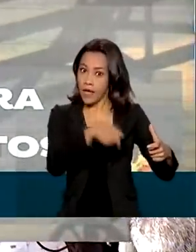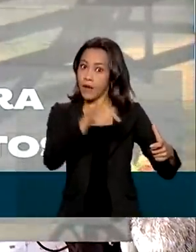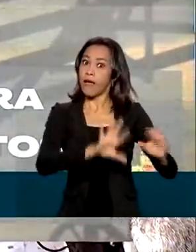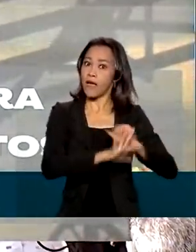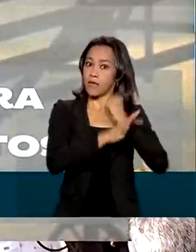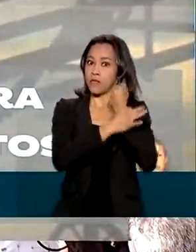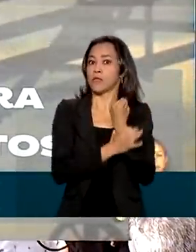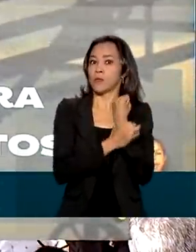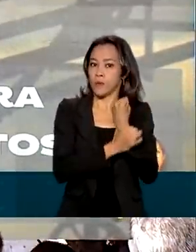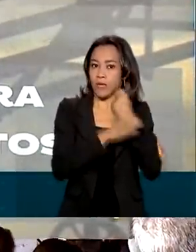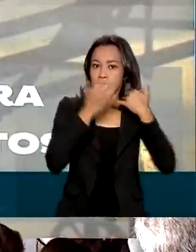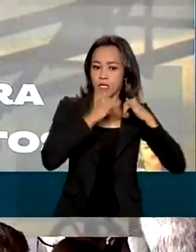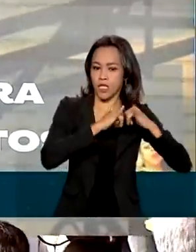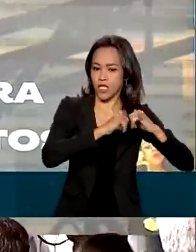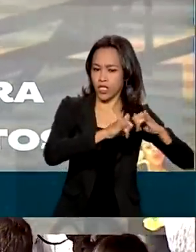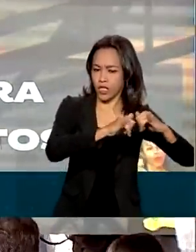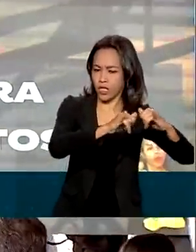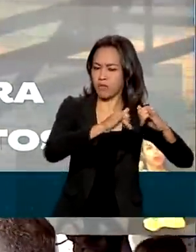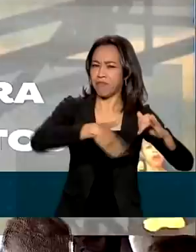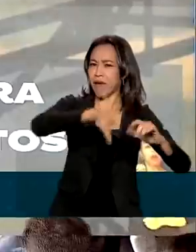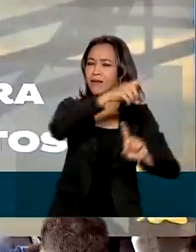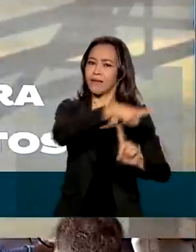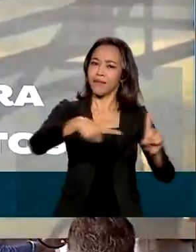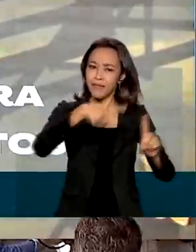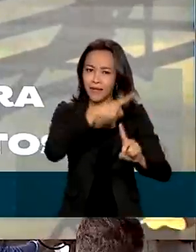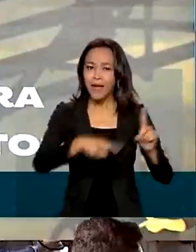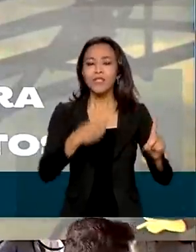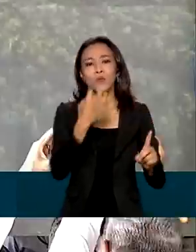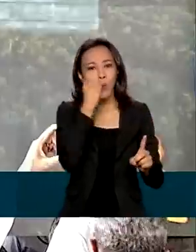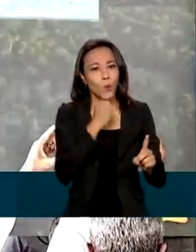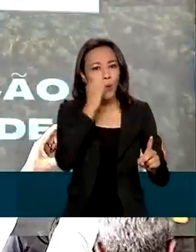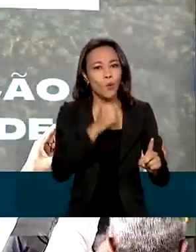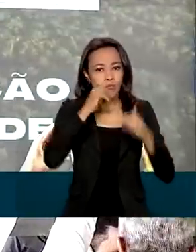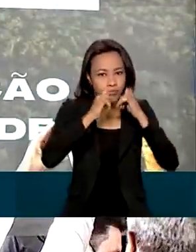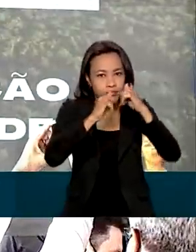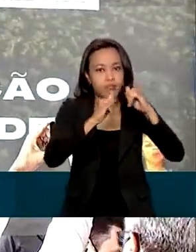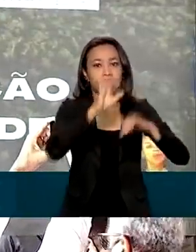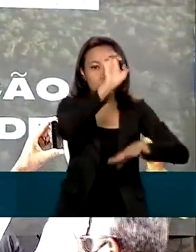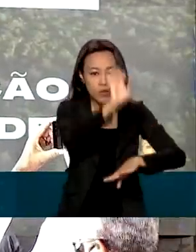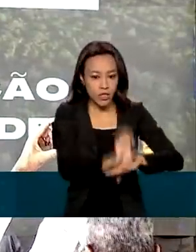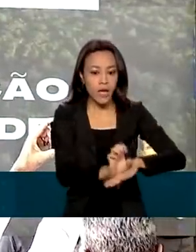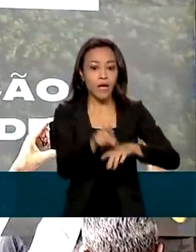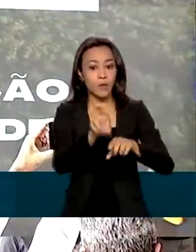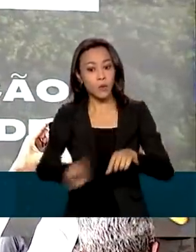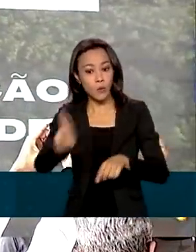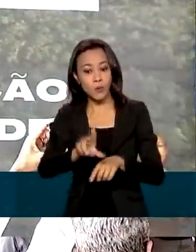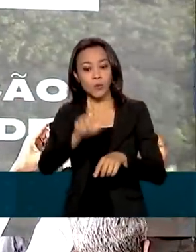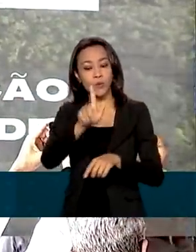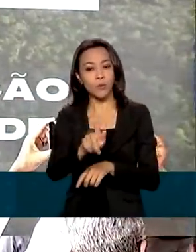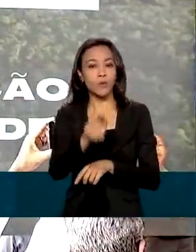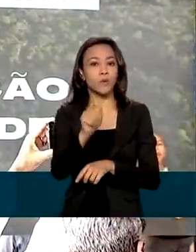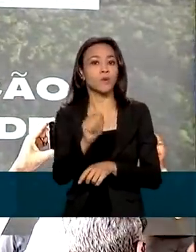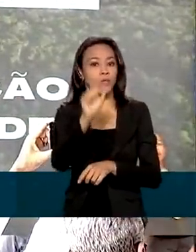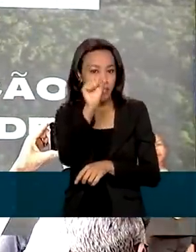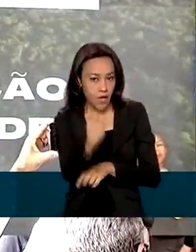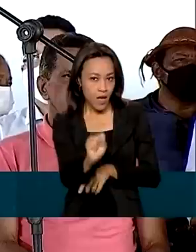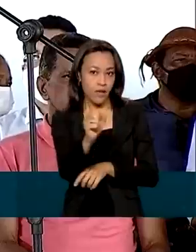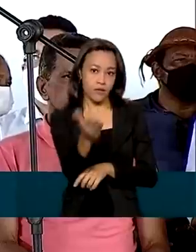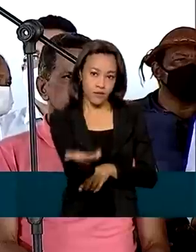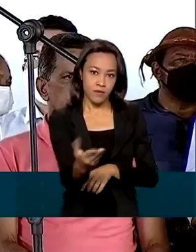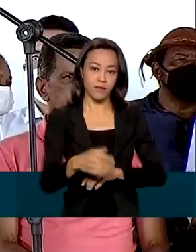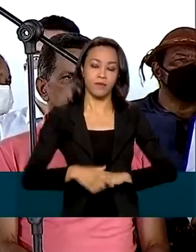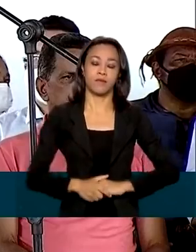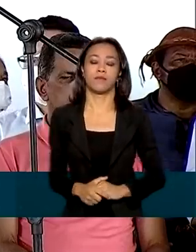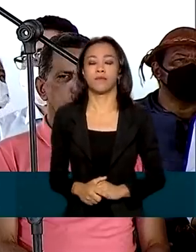garantir energia equivalente a mais da metade do consumo do Estado, por meio do gás natural extraído na bacia do Amazonas.